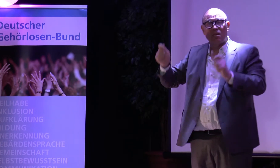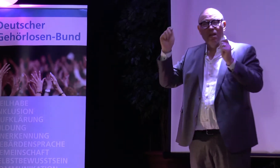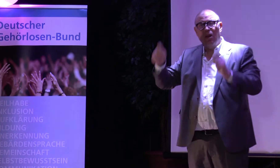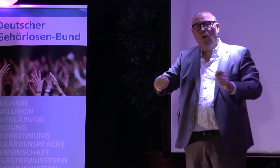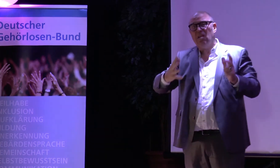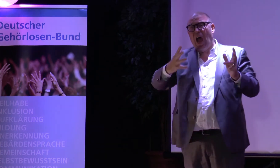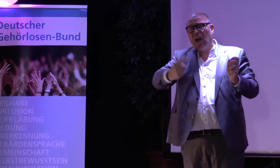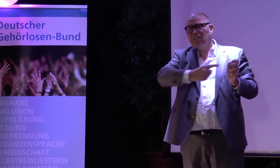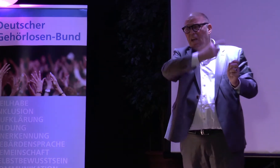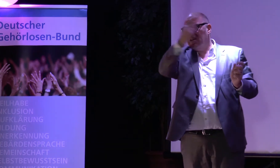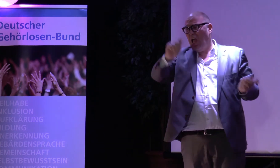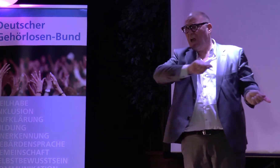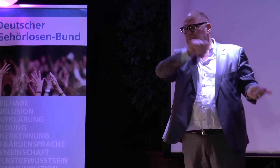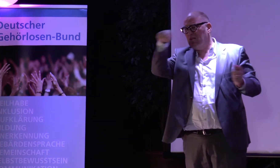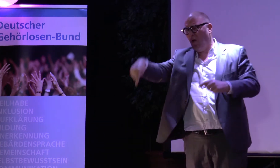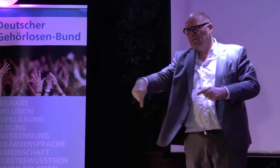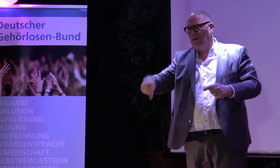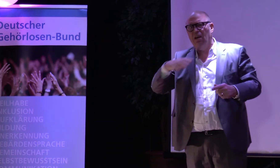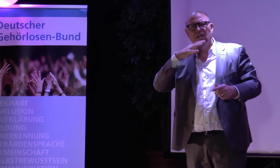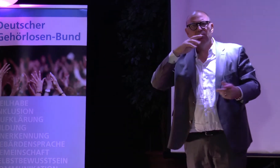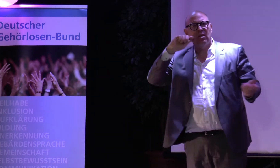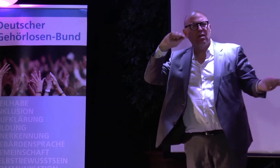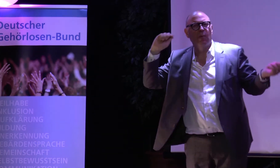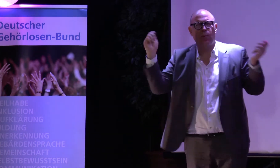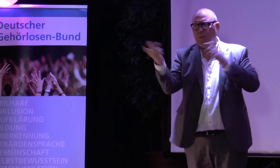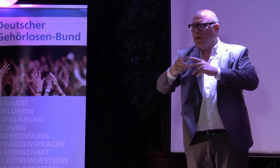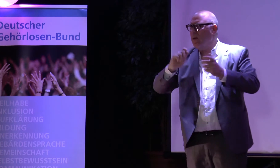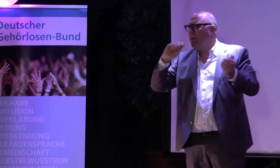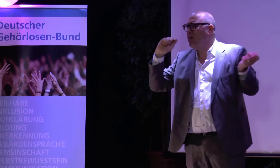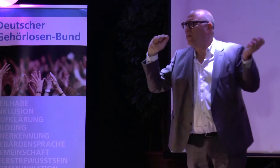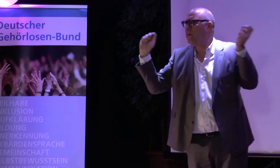Und heute, also wie gesagt, seit den 80er Jahren bis heute, hat sich sehr viel verändert.